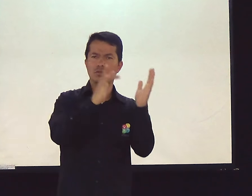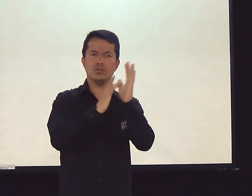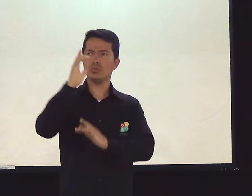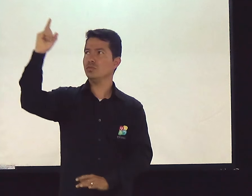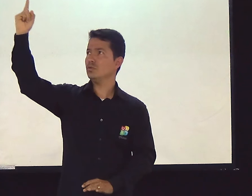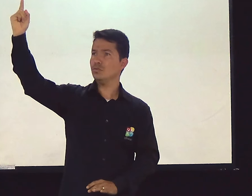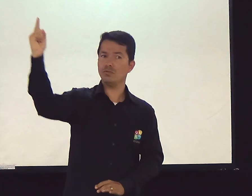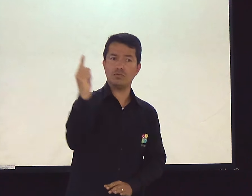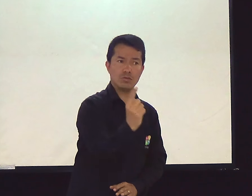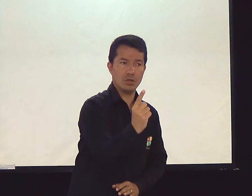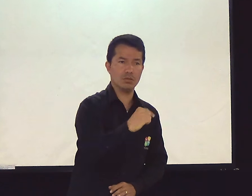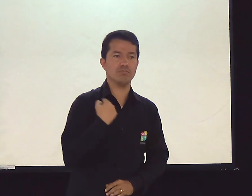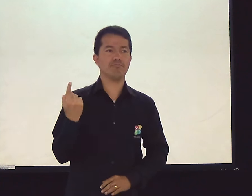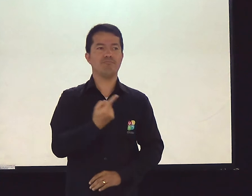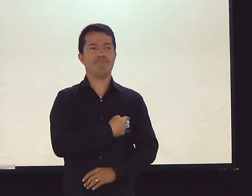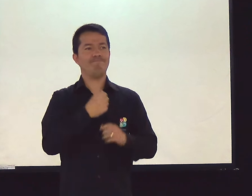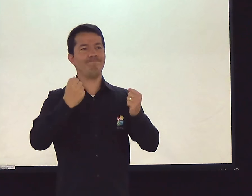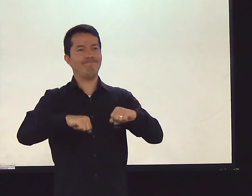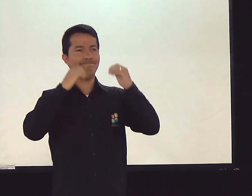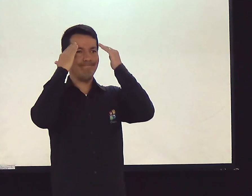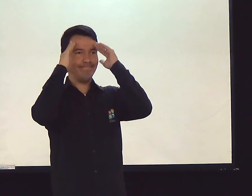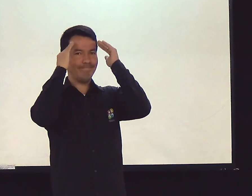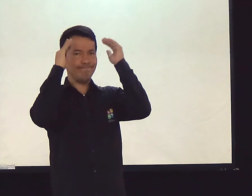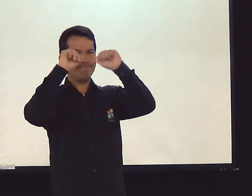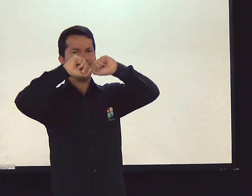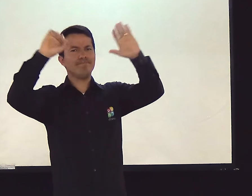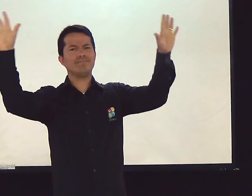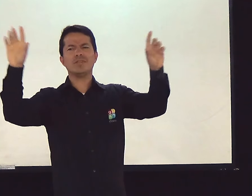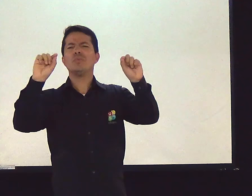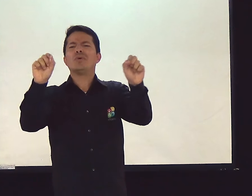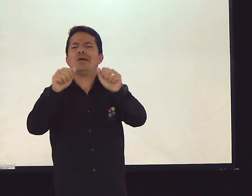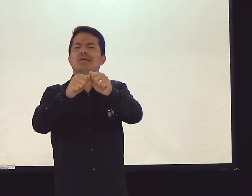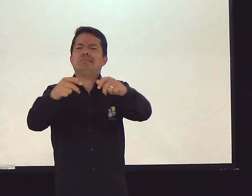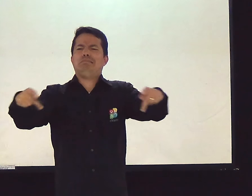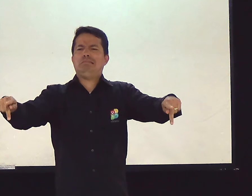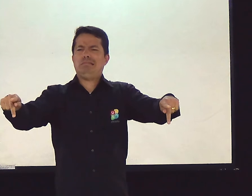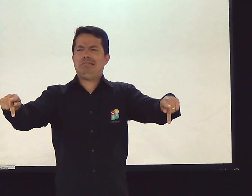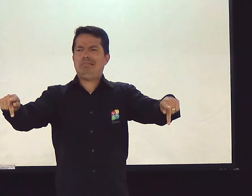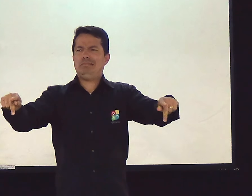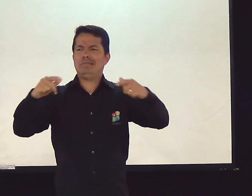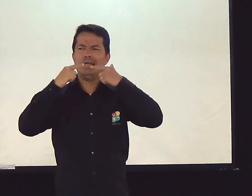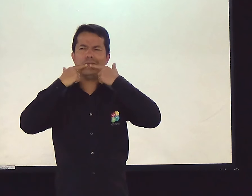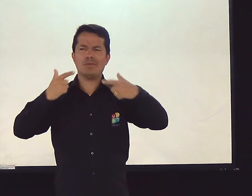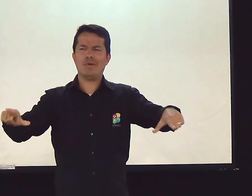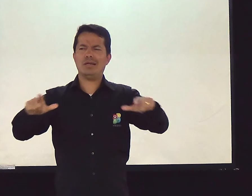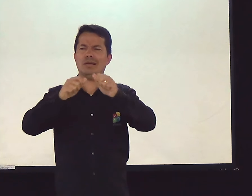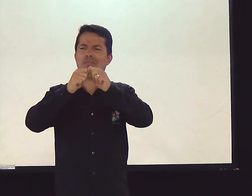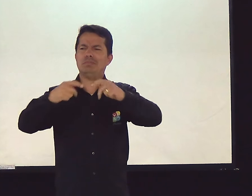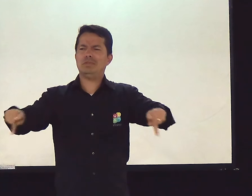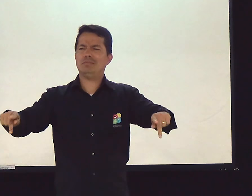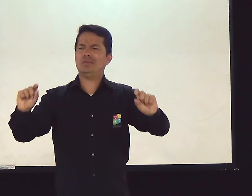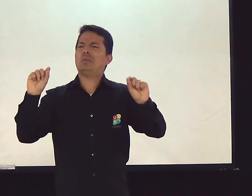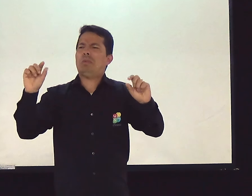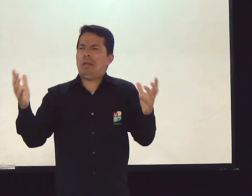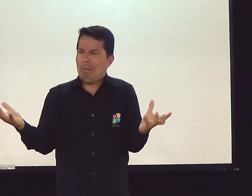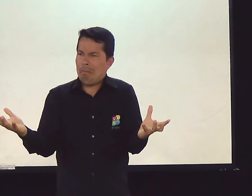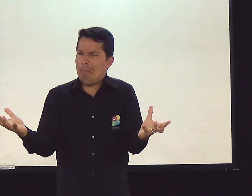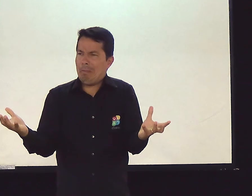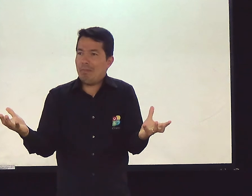uma comparação, né? Sobre essa vinda de Jesus. A gente precisa entender claramente essa linguagem apocalíptica. O que